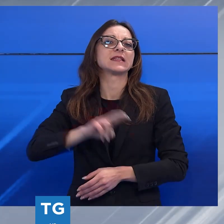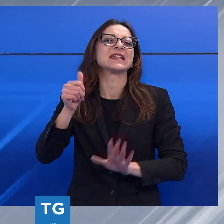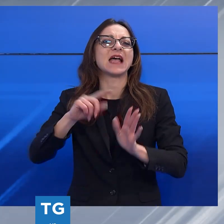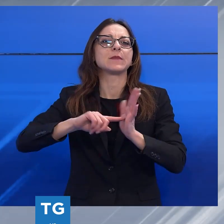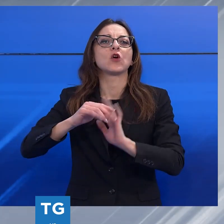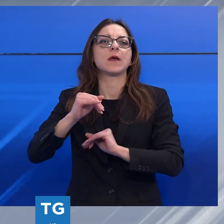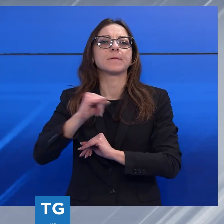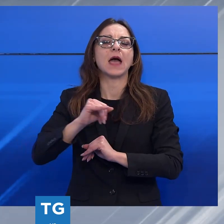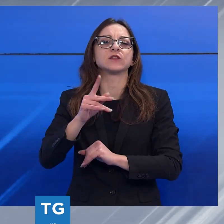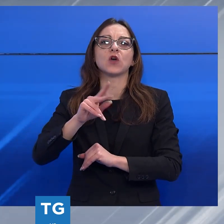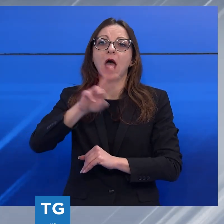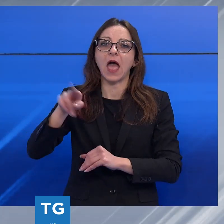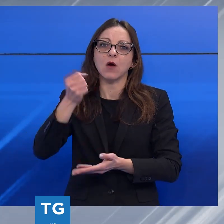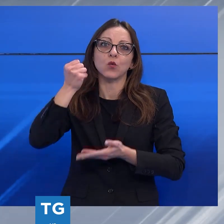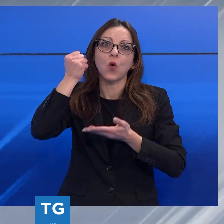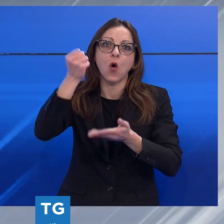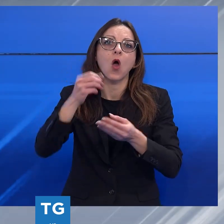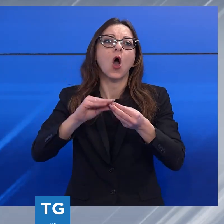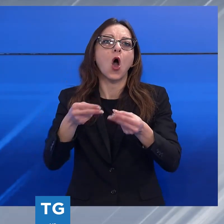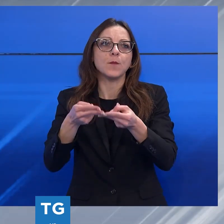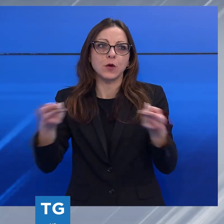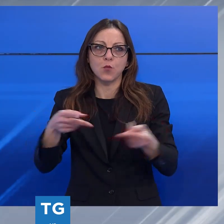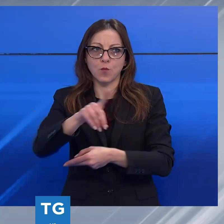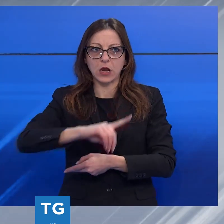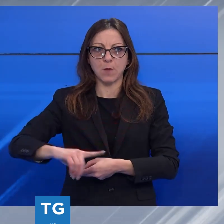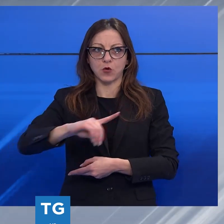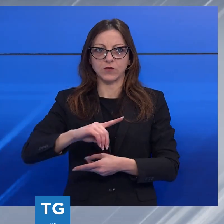per le opere pubbliche della provincia. Vediamo.